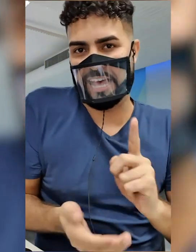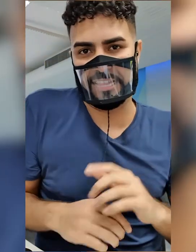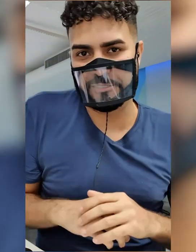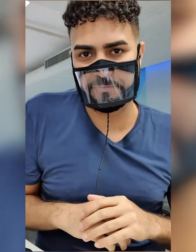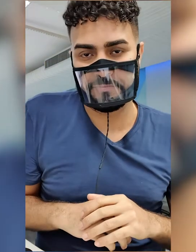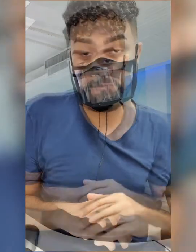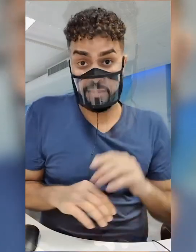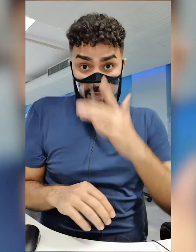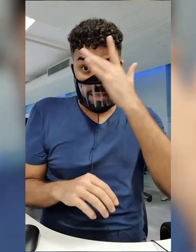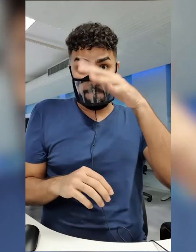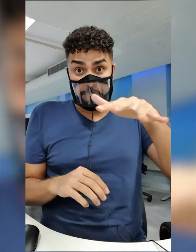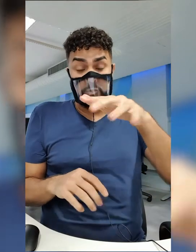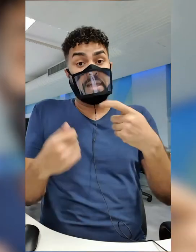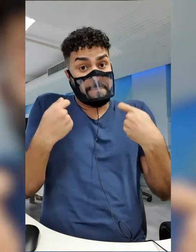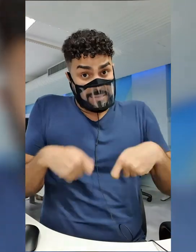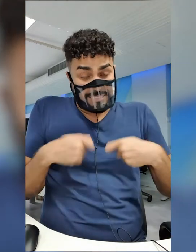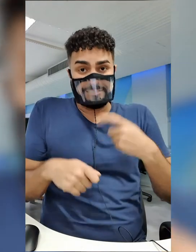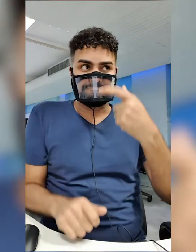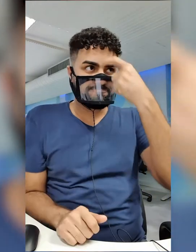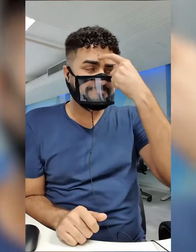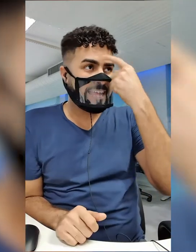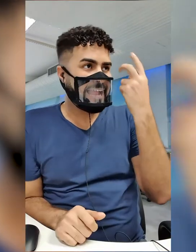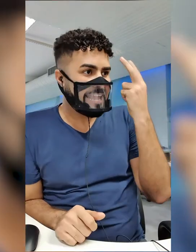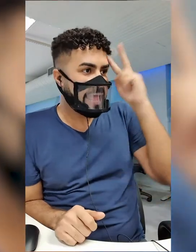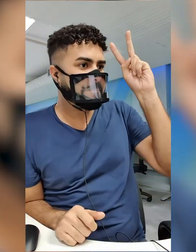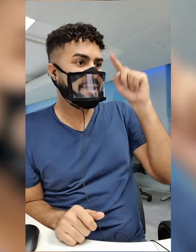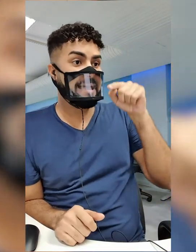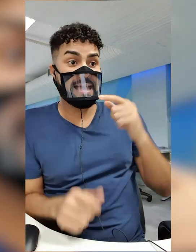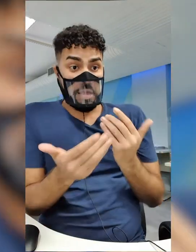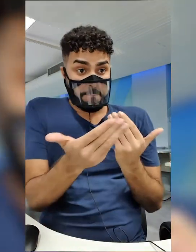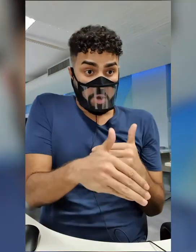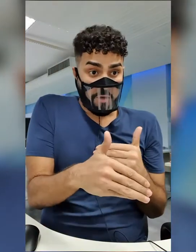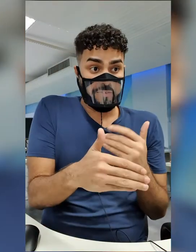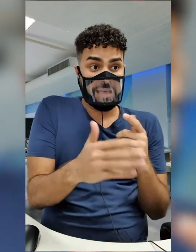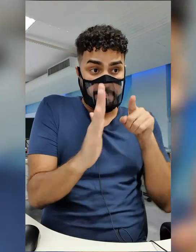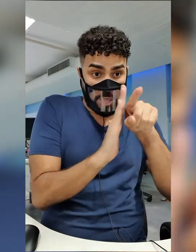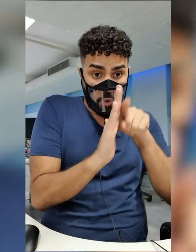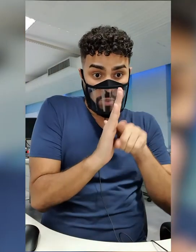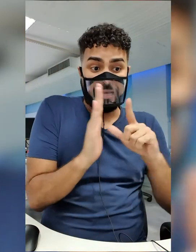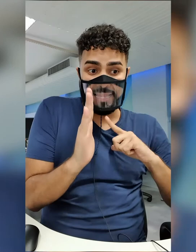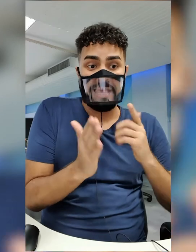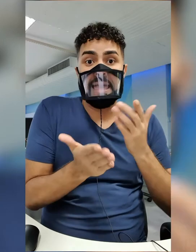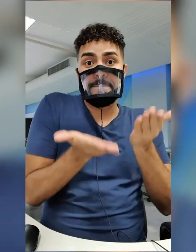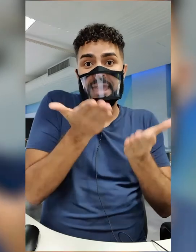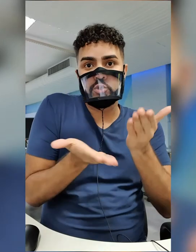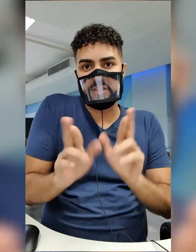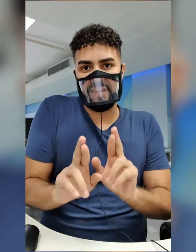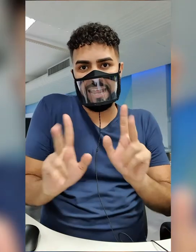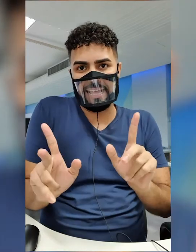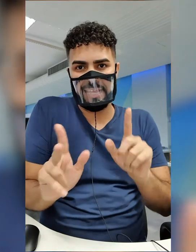O candidato também precisa ter em mente que as questões do Enem têm pesos diferentes. questões mais difíceis